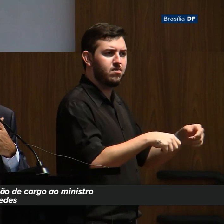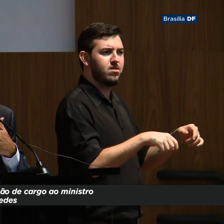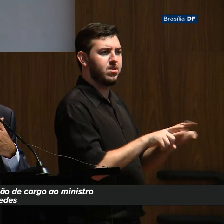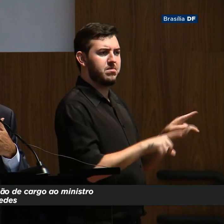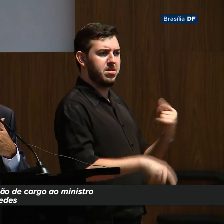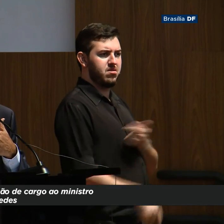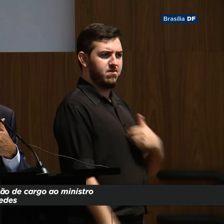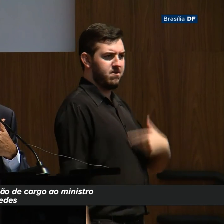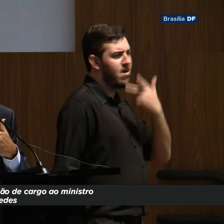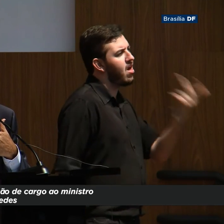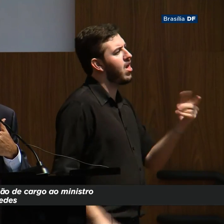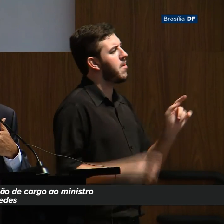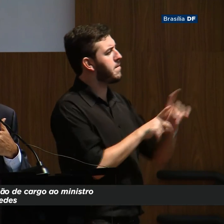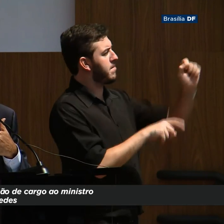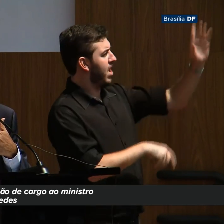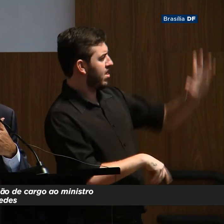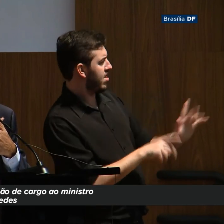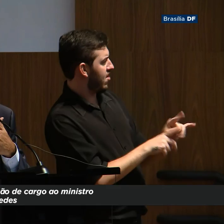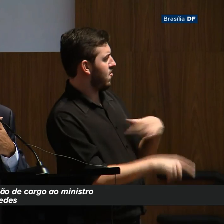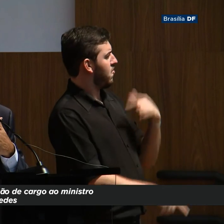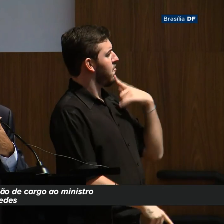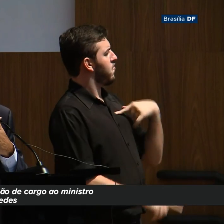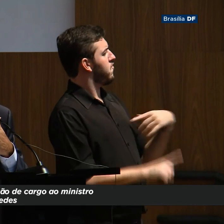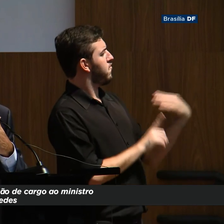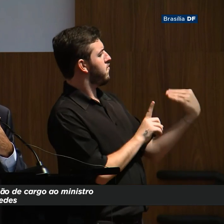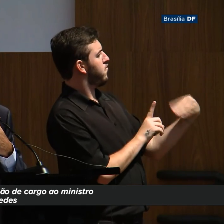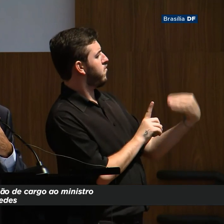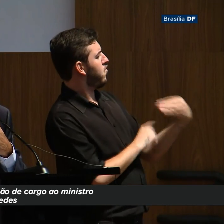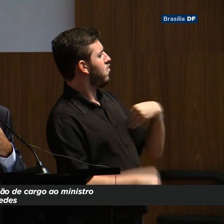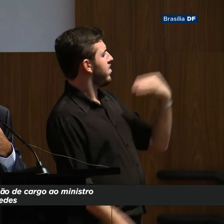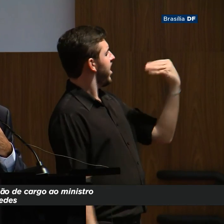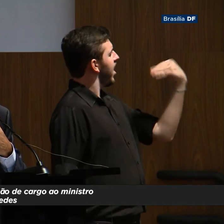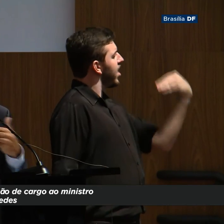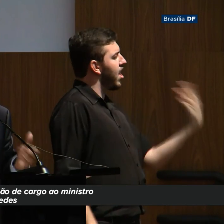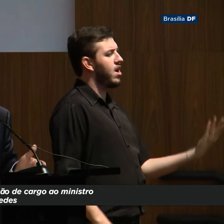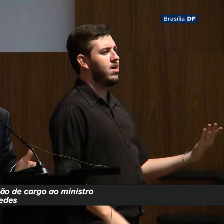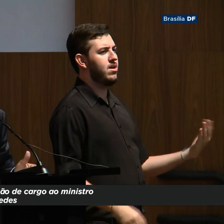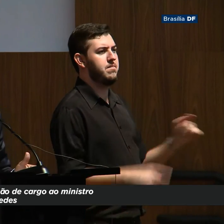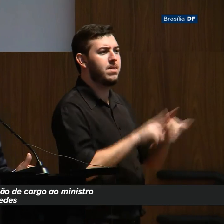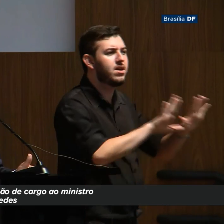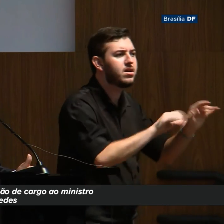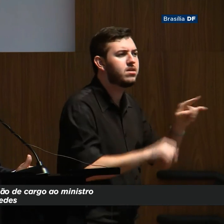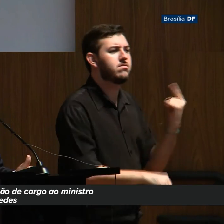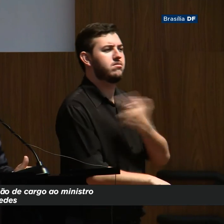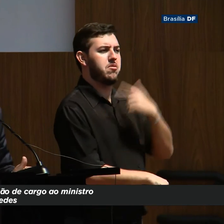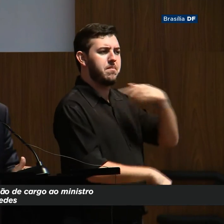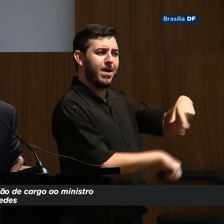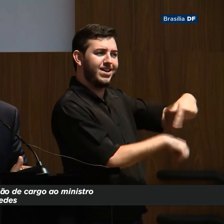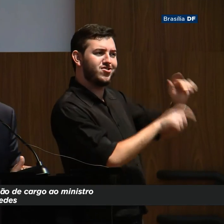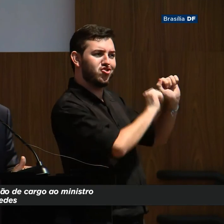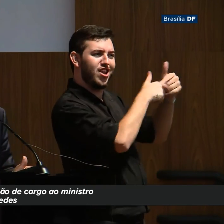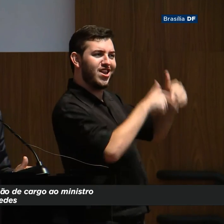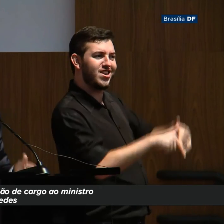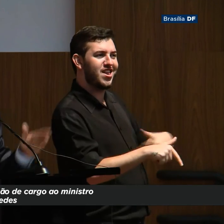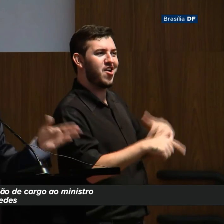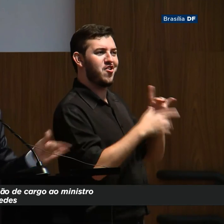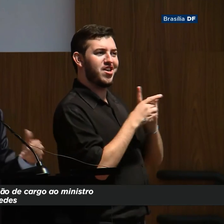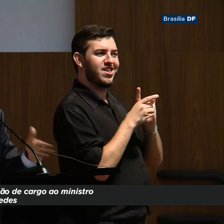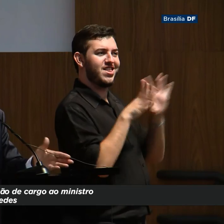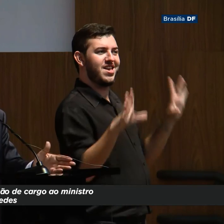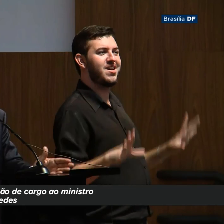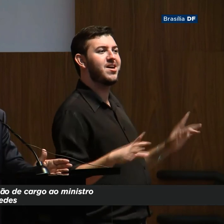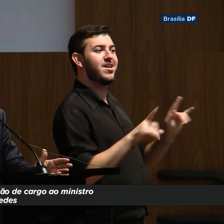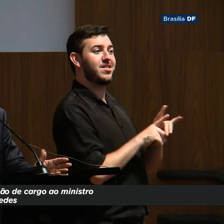vulnerável dependendo de quem seja eleito, nós somos um país de tradição já democrática consolidada, o